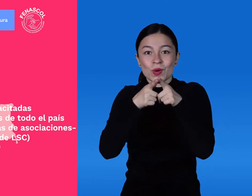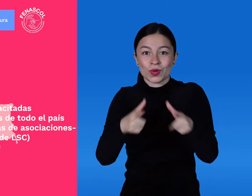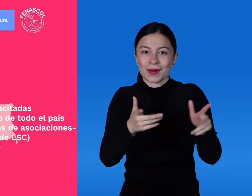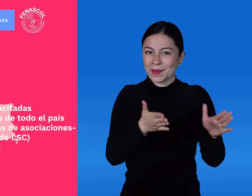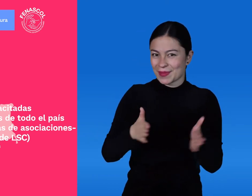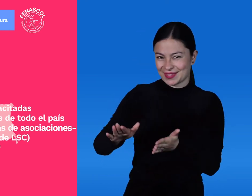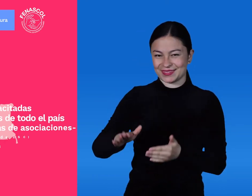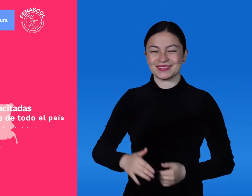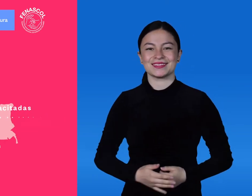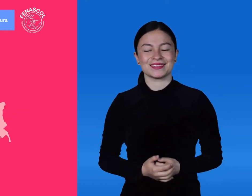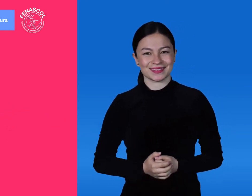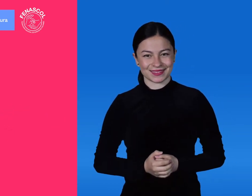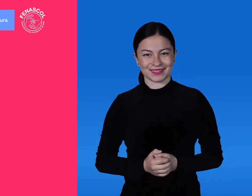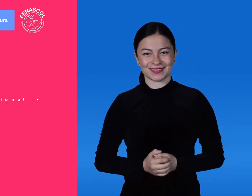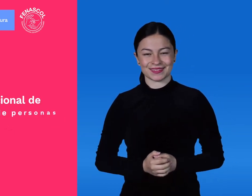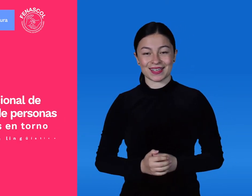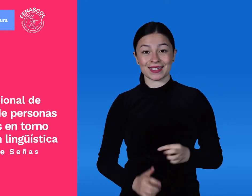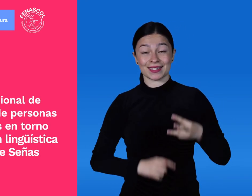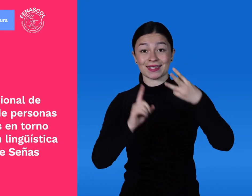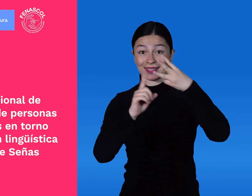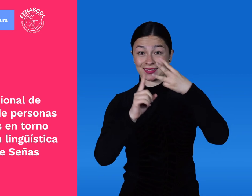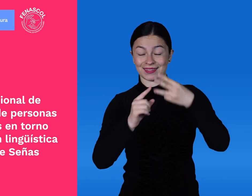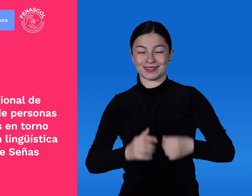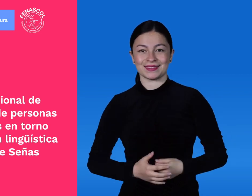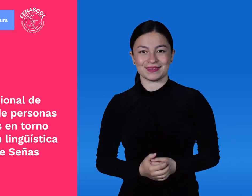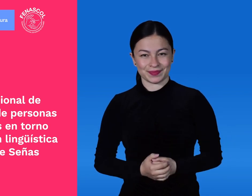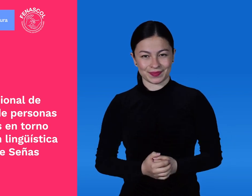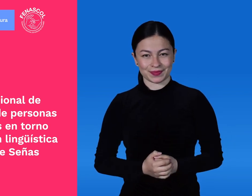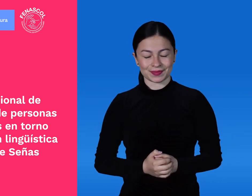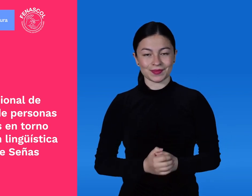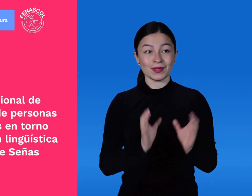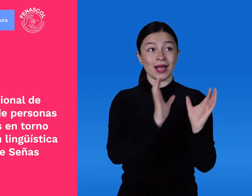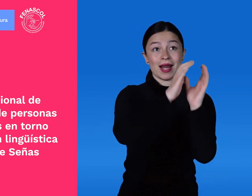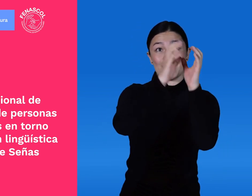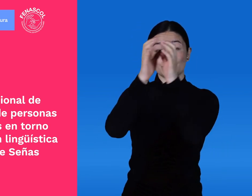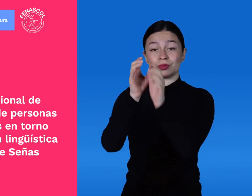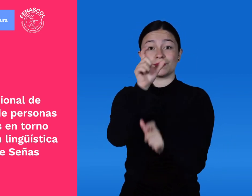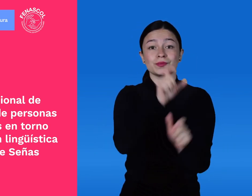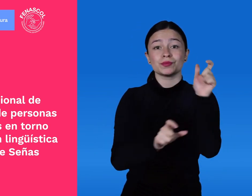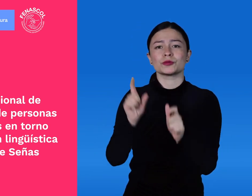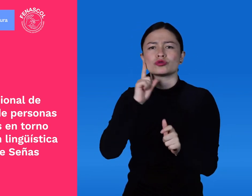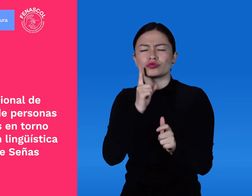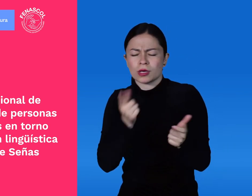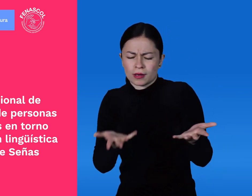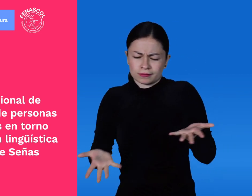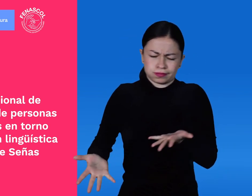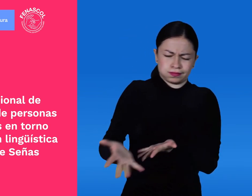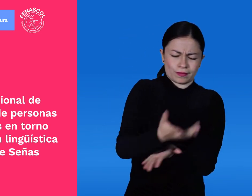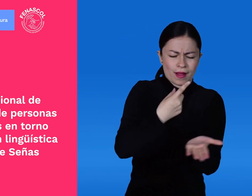estos talleres de formación en planeación lingüística de todo el país. Tercera. Encuentro Nacional de Asociaciones de